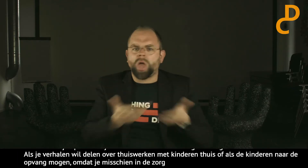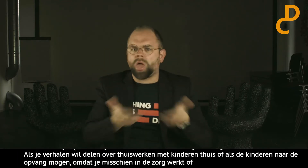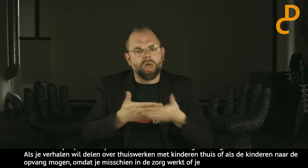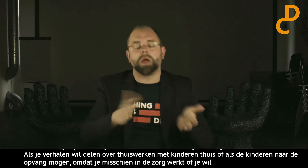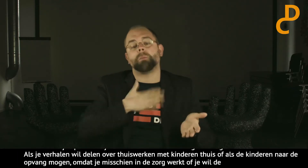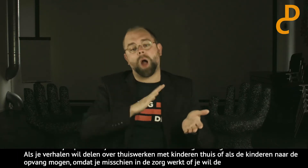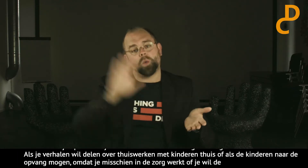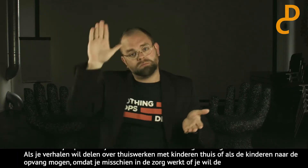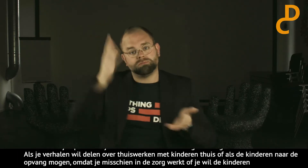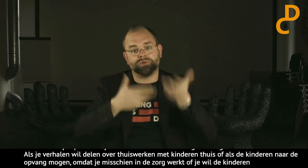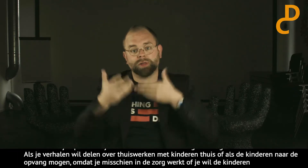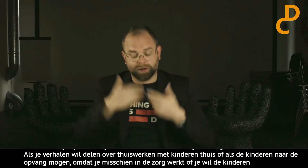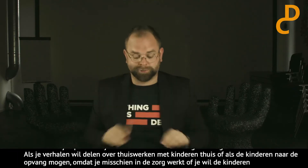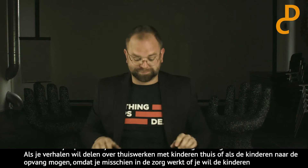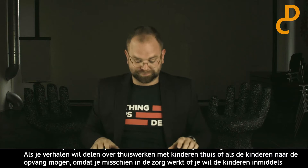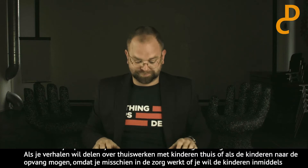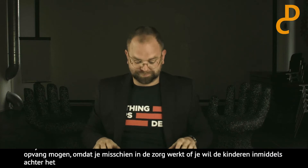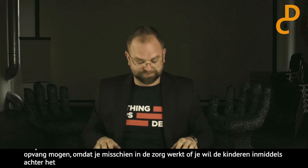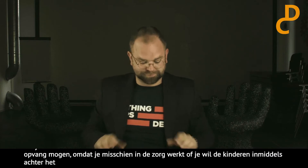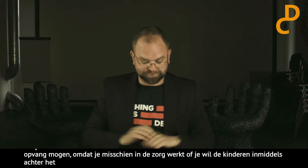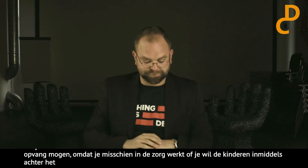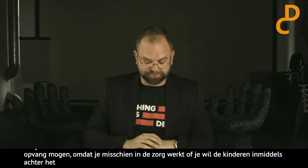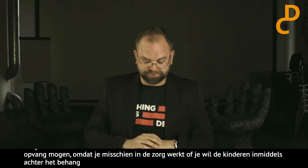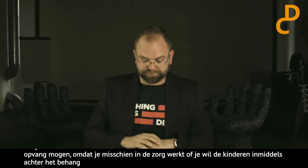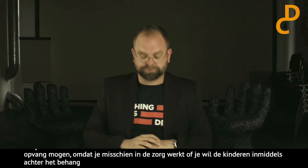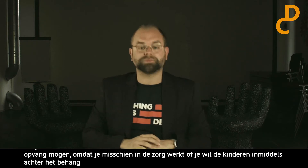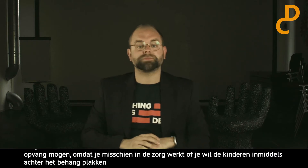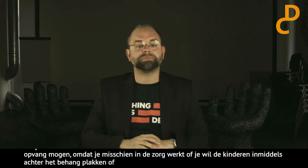Of het maken van het fotoboek lukt maar steeds niet. Dat soort dingen mogen jullie ons allemaal vertellen.